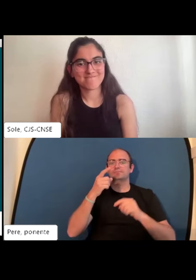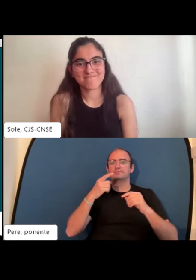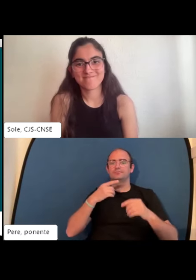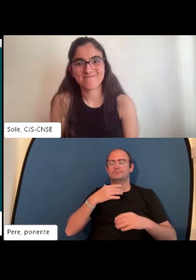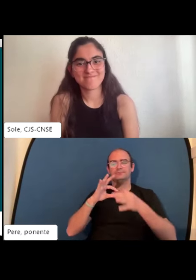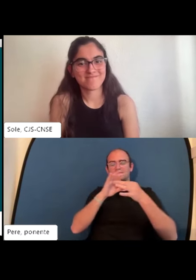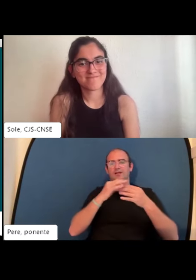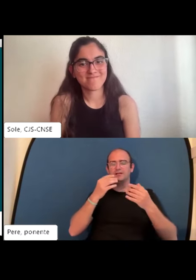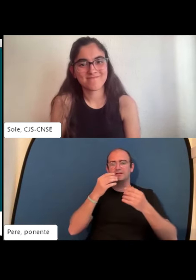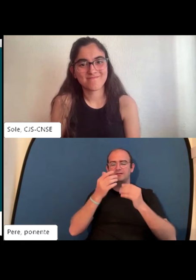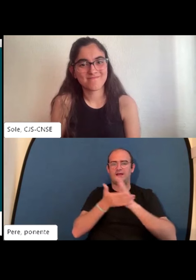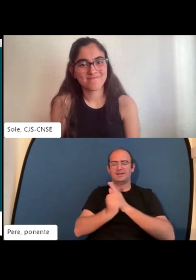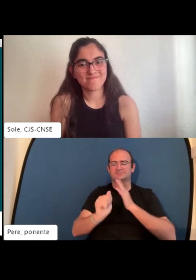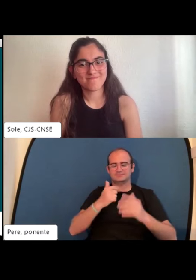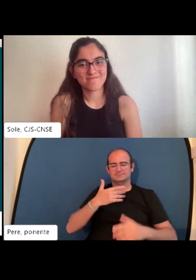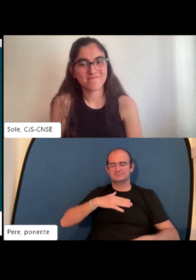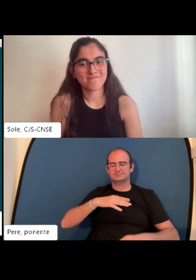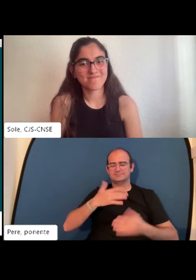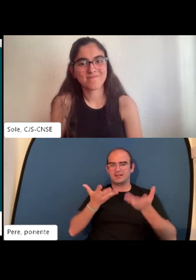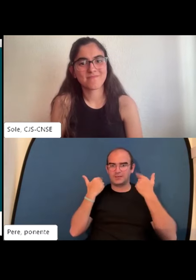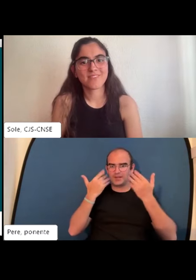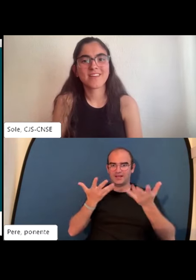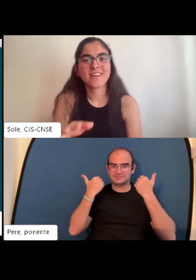avanzando en esta búsqueda de empleo.